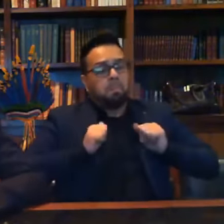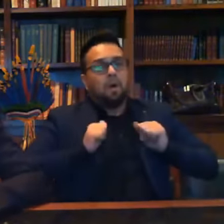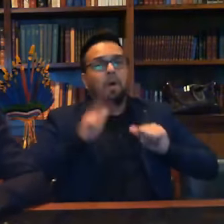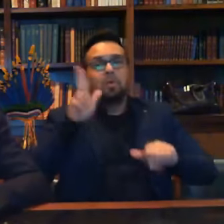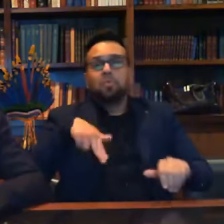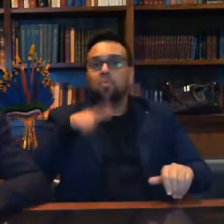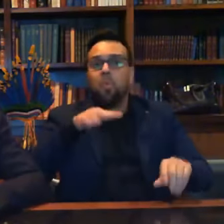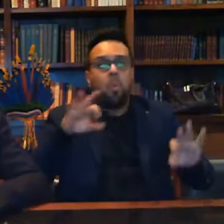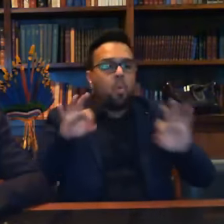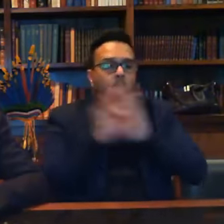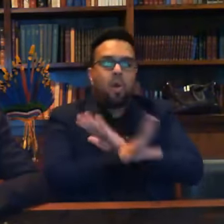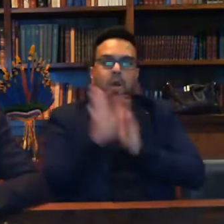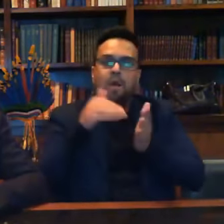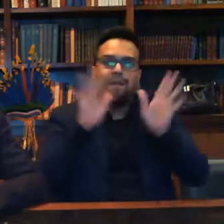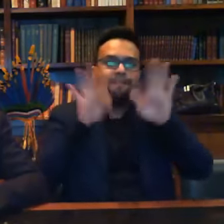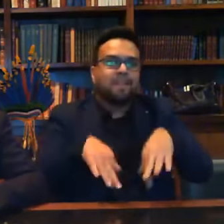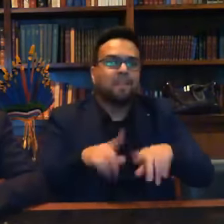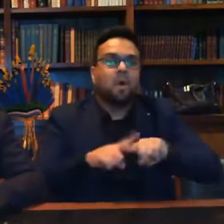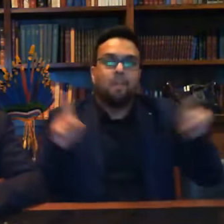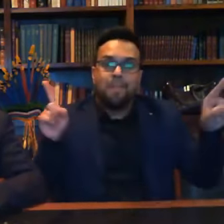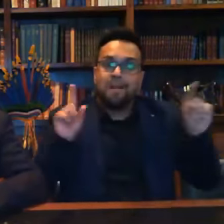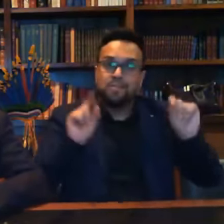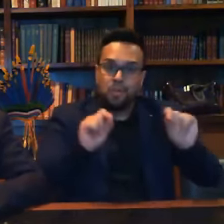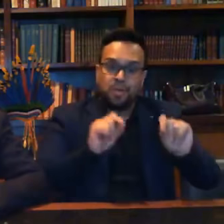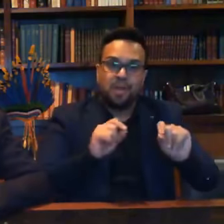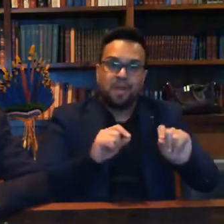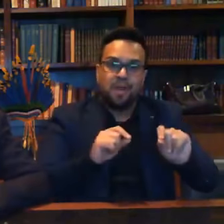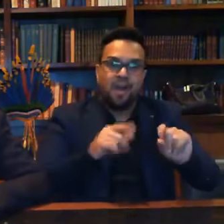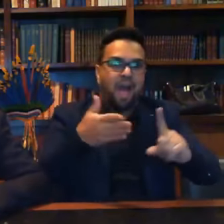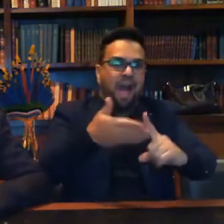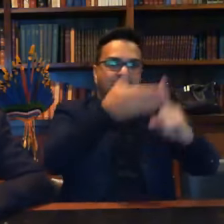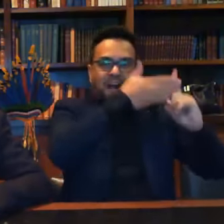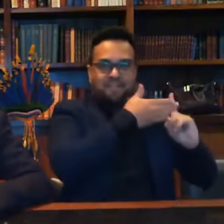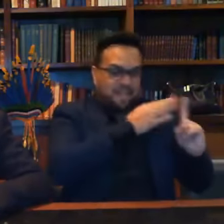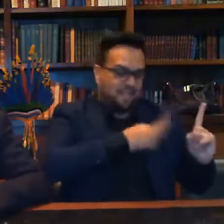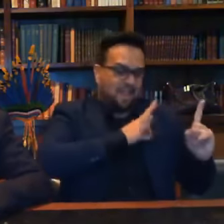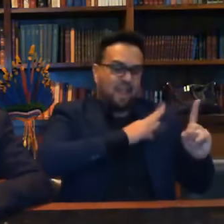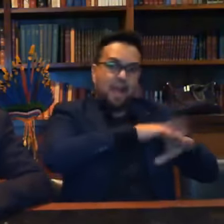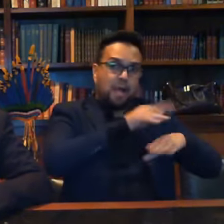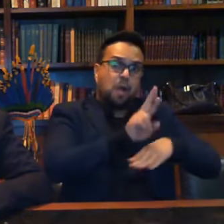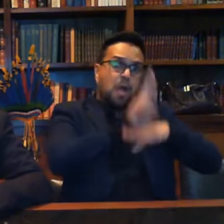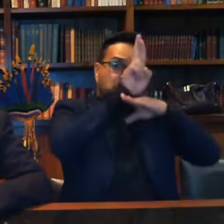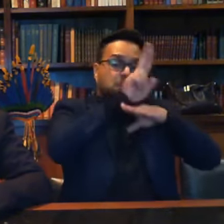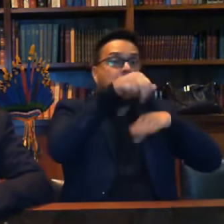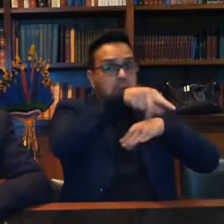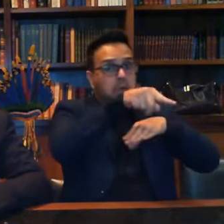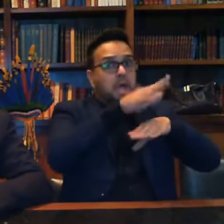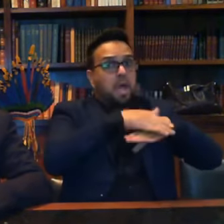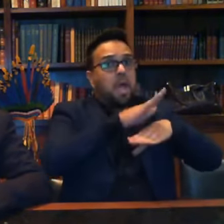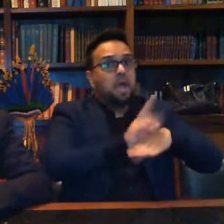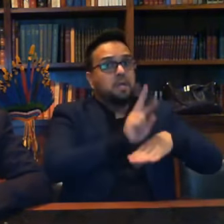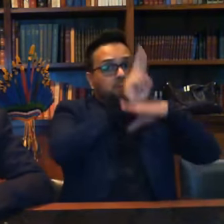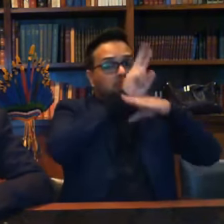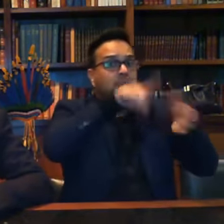concluído nunca. Agora, a medida, afastar o delegado encarregado do inquérito, com toda certeza,